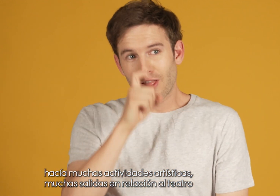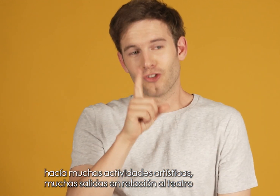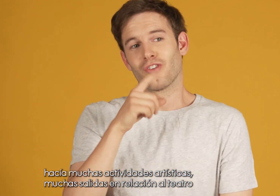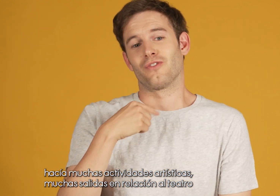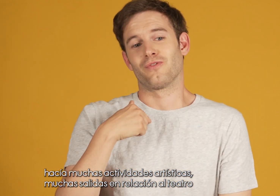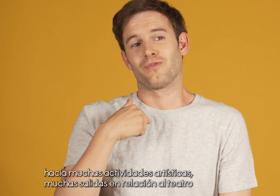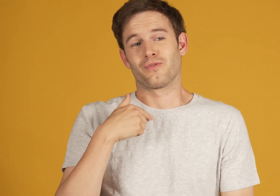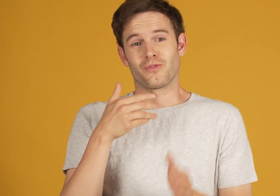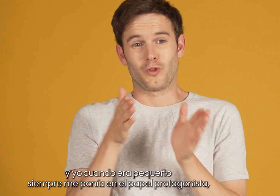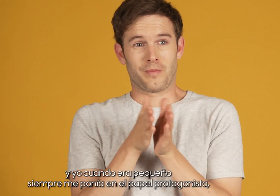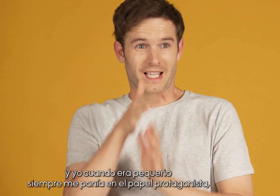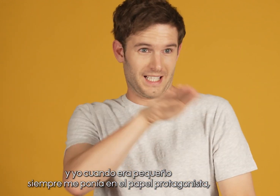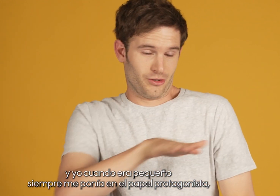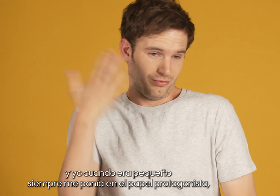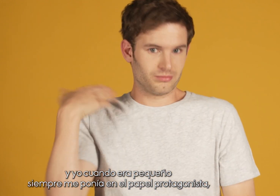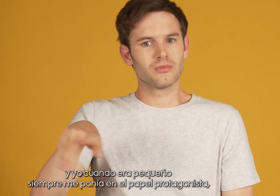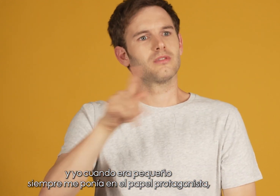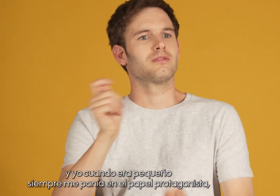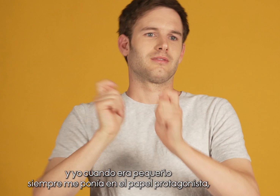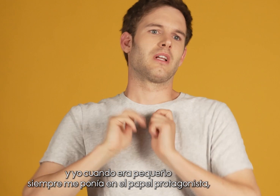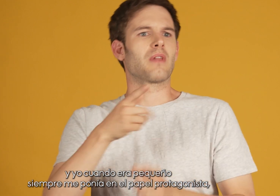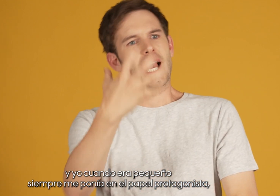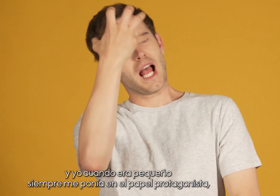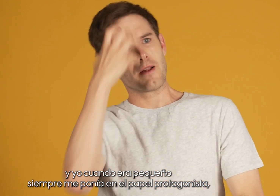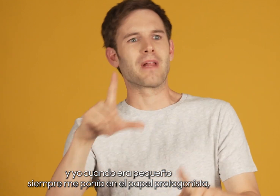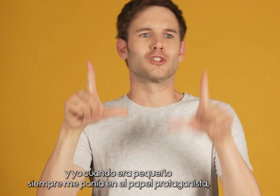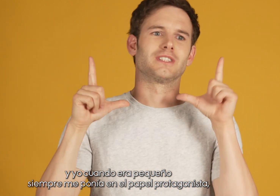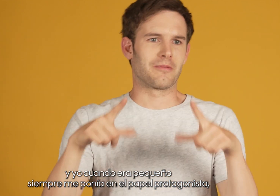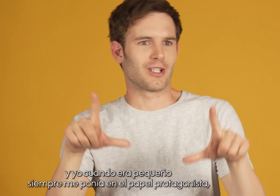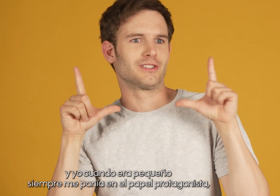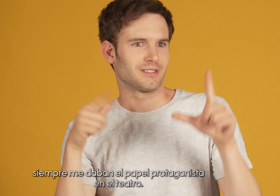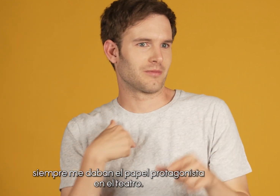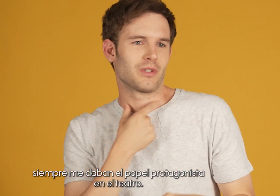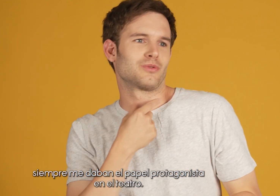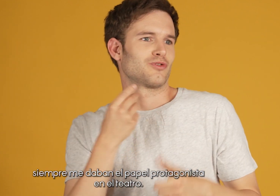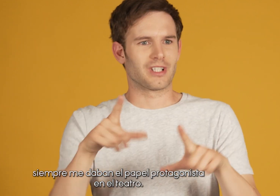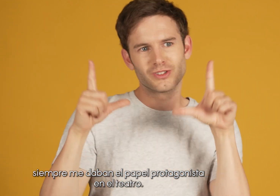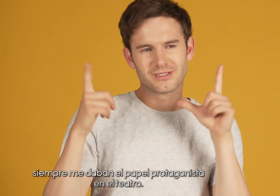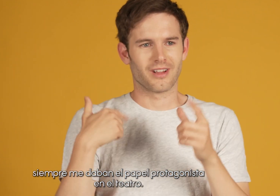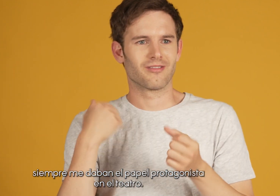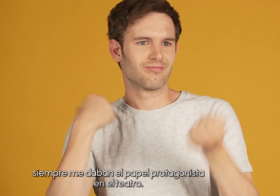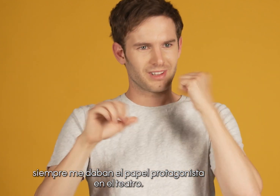al teatro y yo cuando era pequeño siempre me ponían el papel protagonista, siempre me daban el papel protagonista en el teatro.